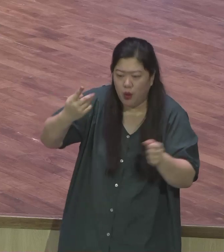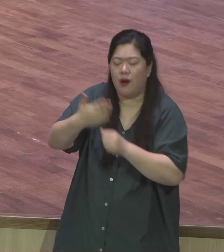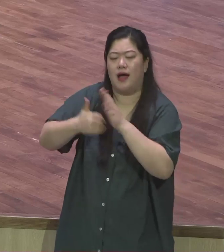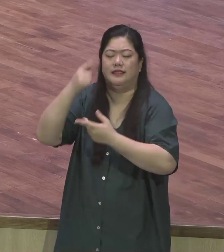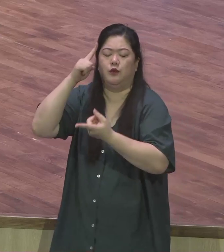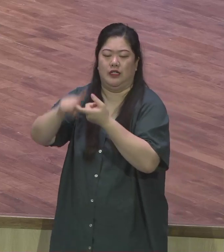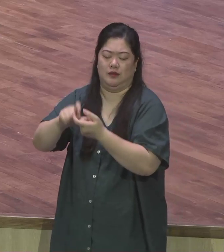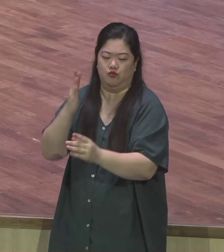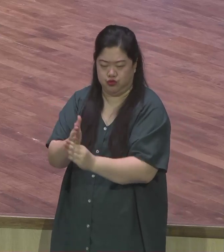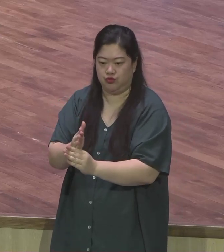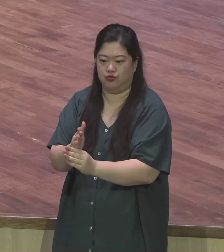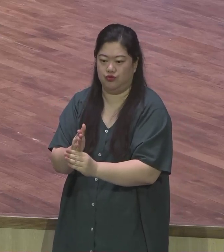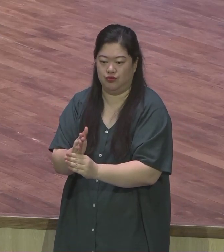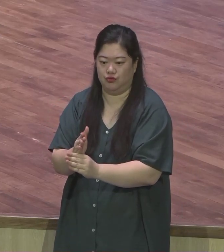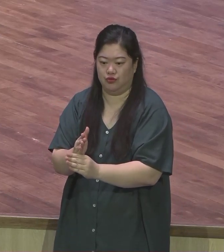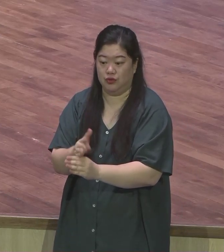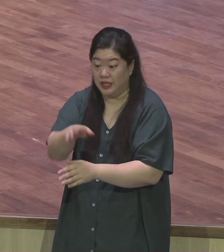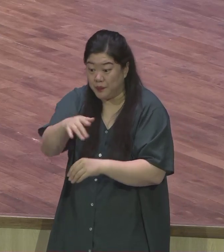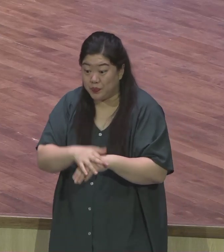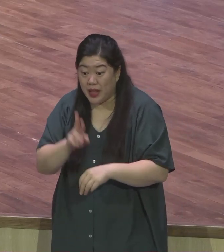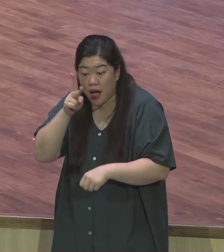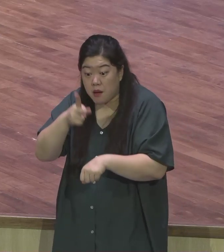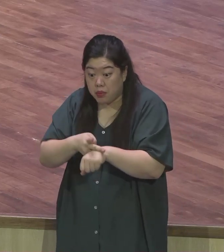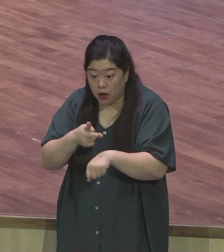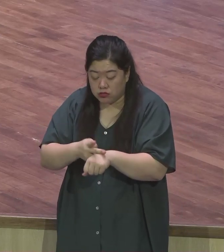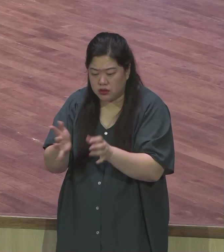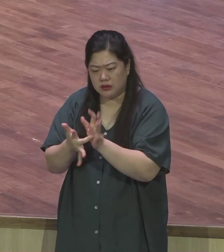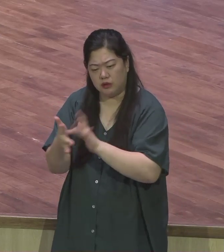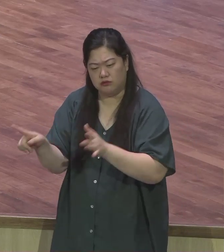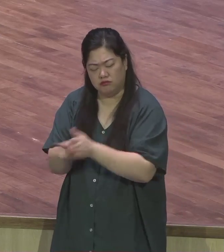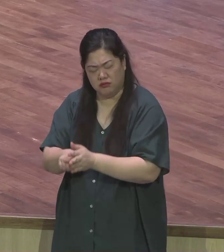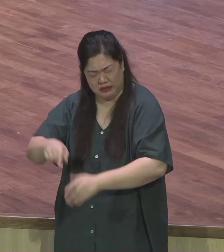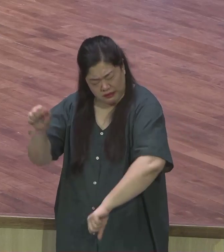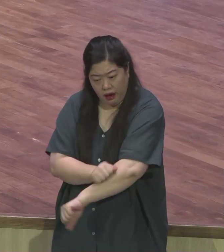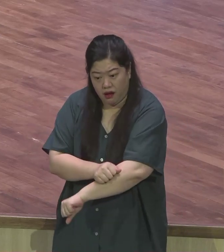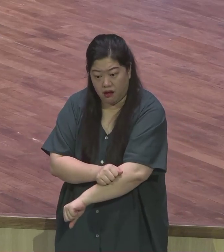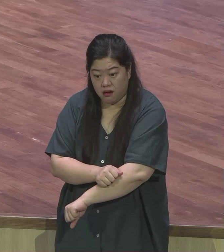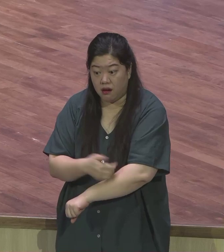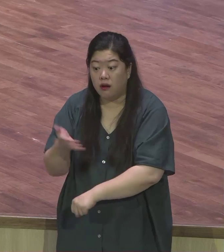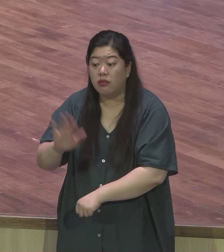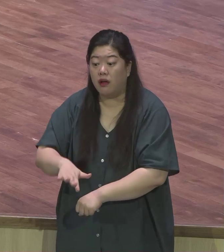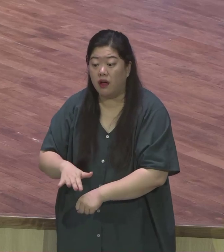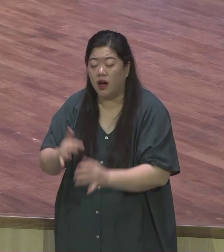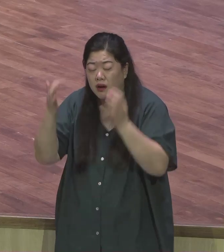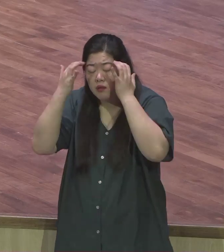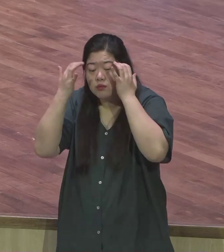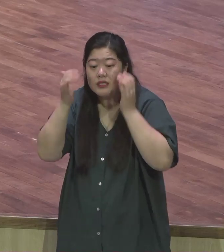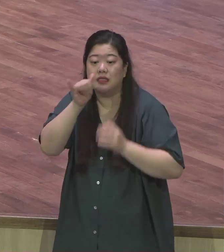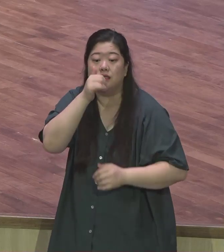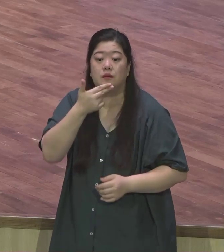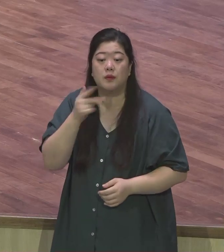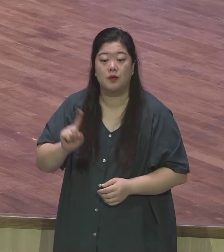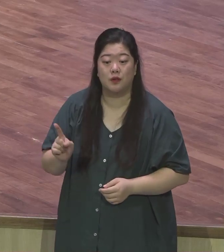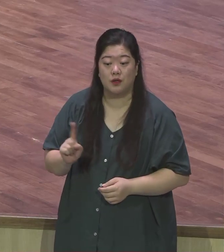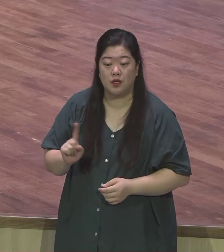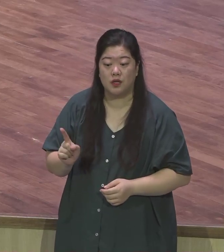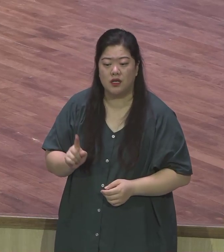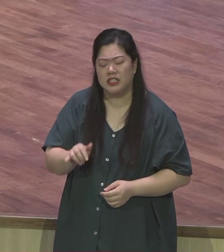된다면 사도바울은 핍박받지 말아야 되고 초대교회도 핍박받지 말아야 됩니다 다 좋은 일만 있어야 됩니다 그렇다면 우리가 전도하지